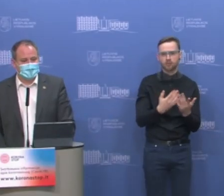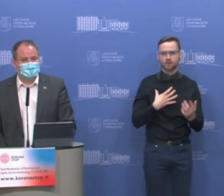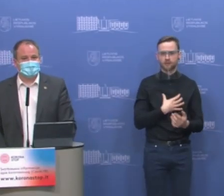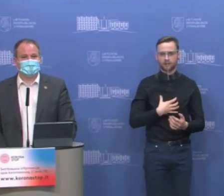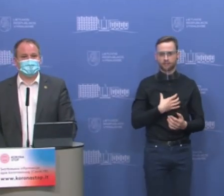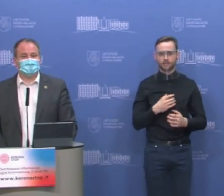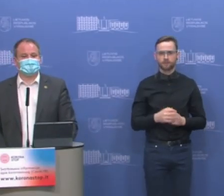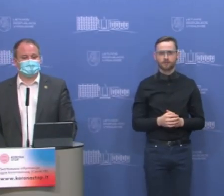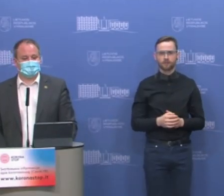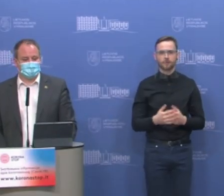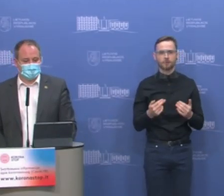mikro įmonėms ir turizmų.